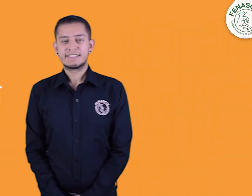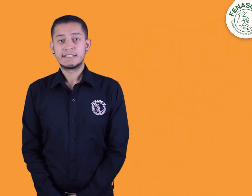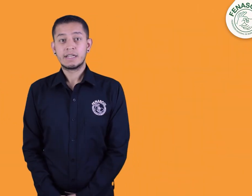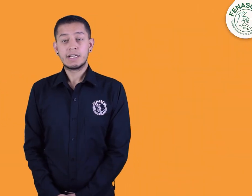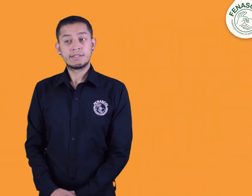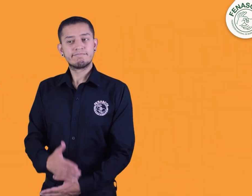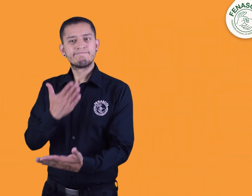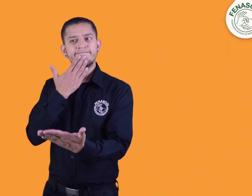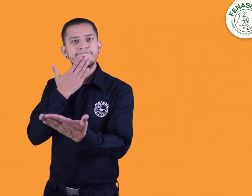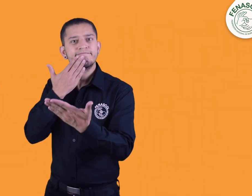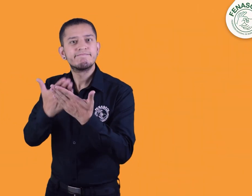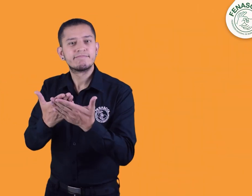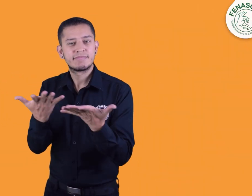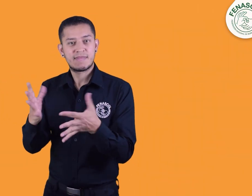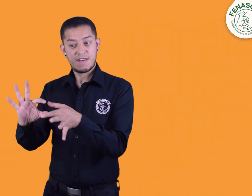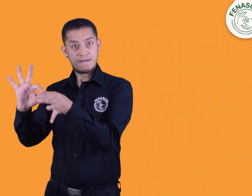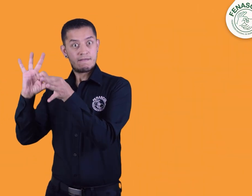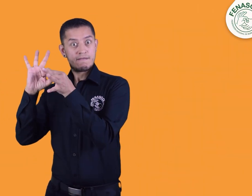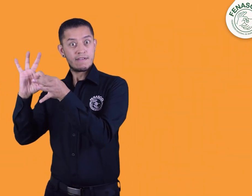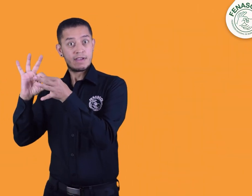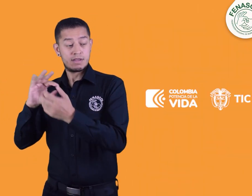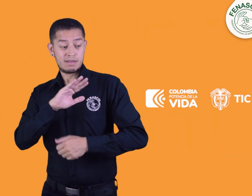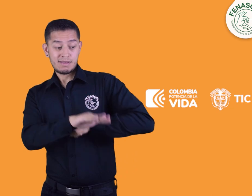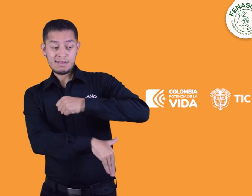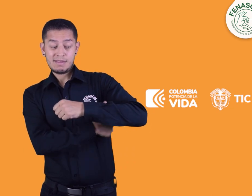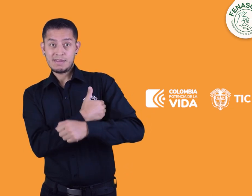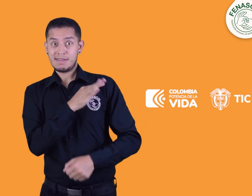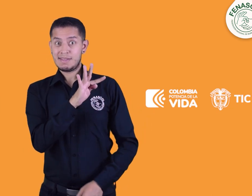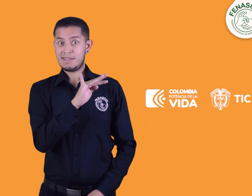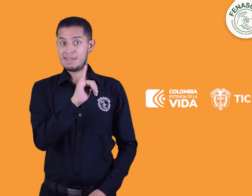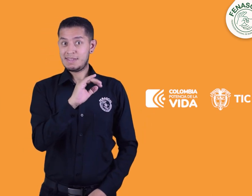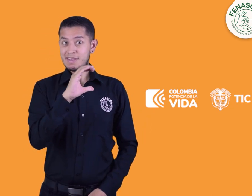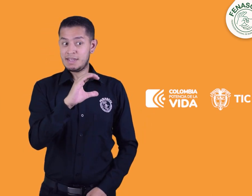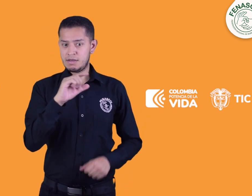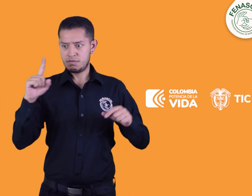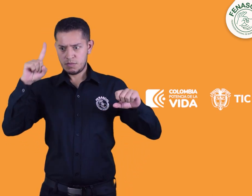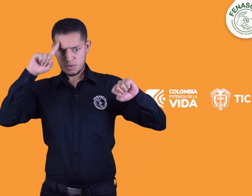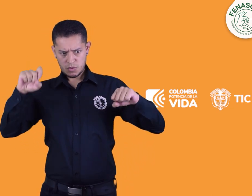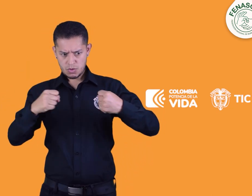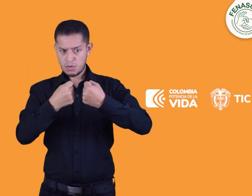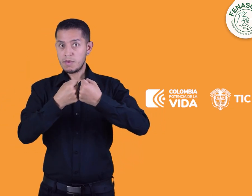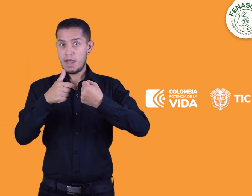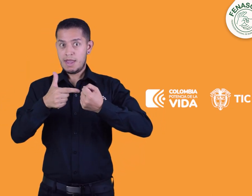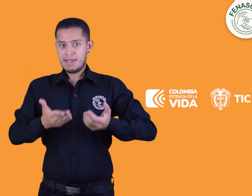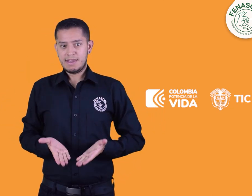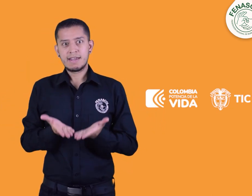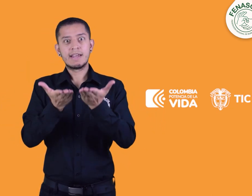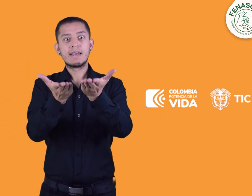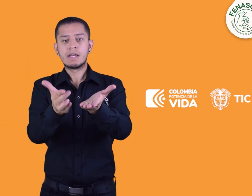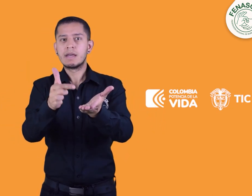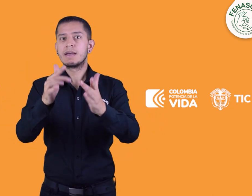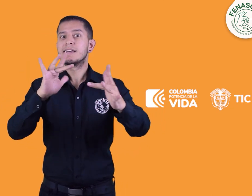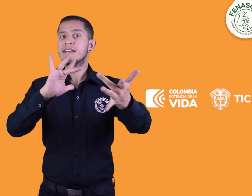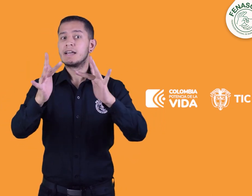Esto es gracias al convenio FENASCOL y MINTIC que provee estos servicios por medio del proyecto Centro de Relevo.